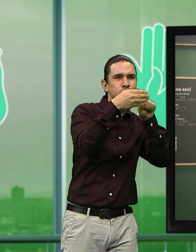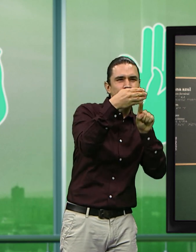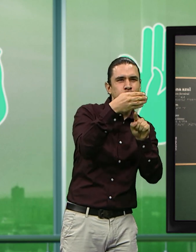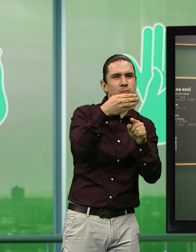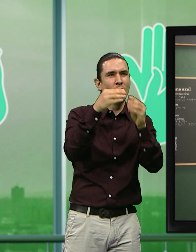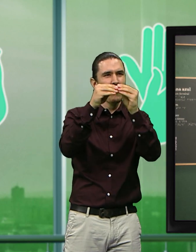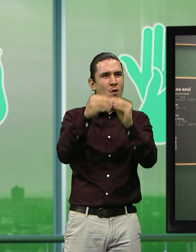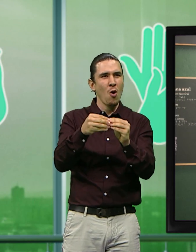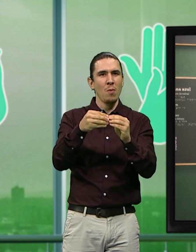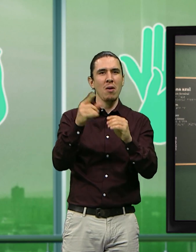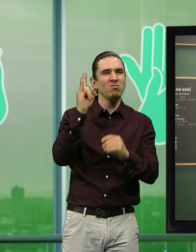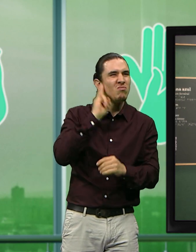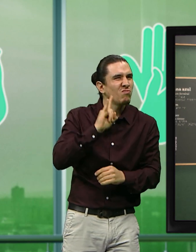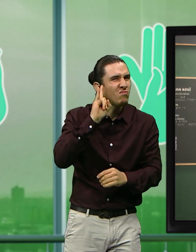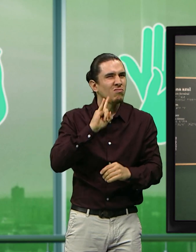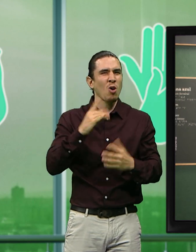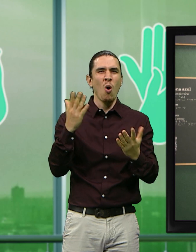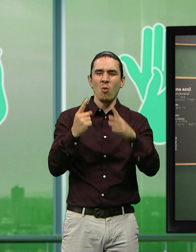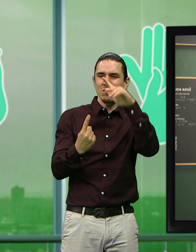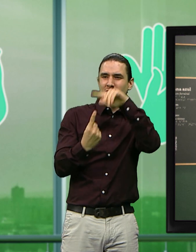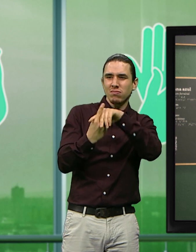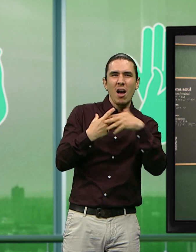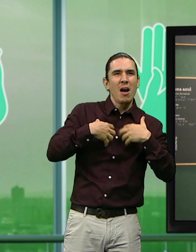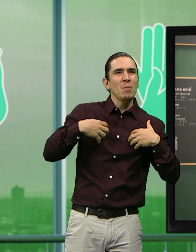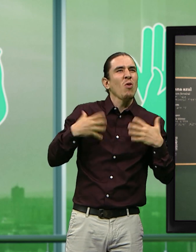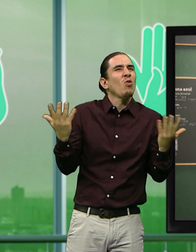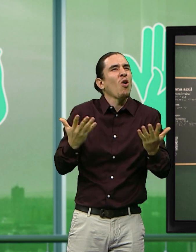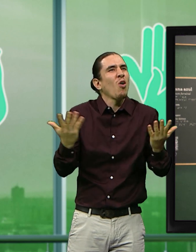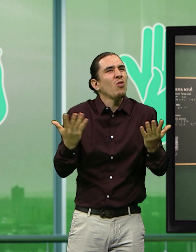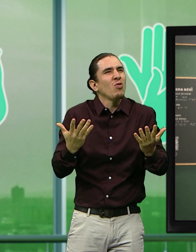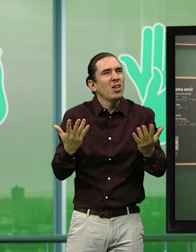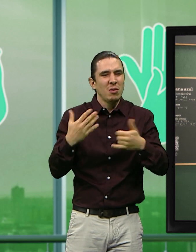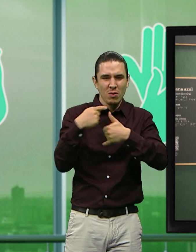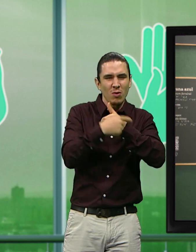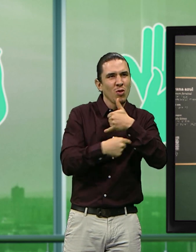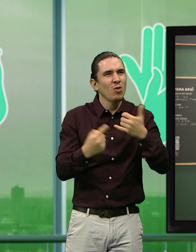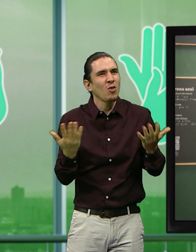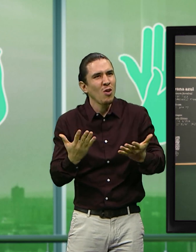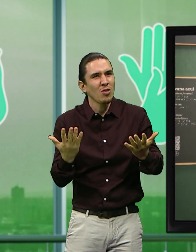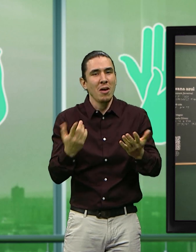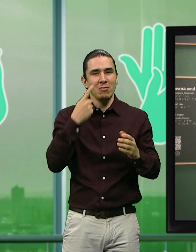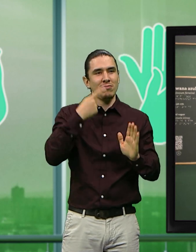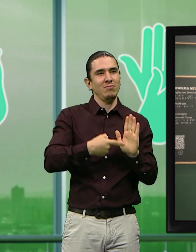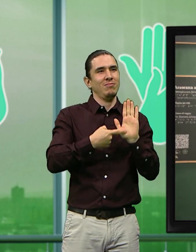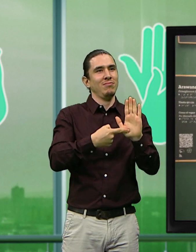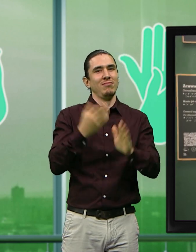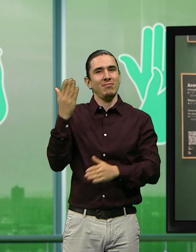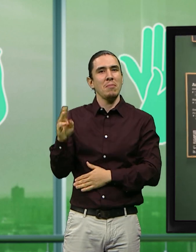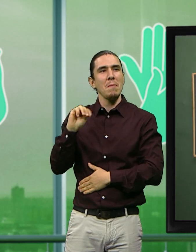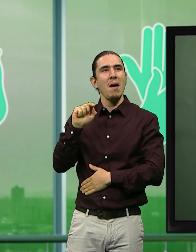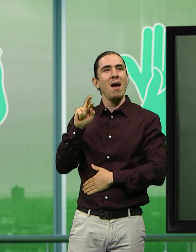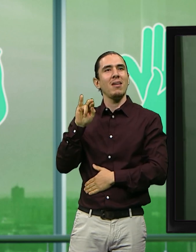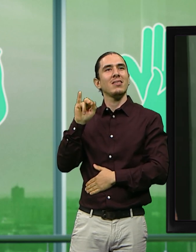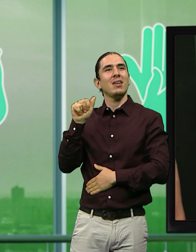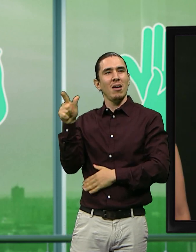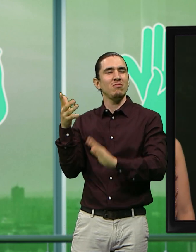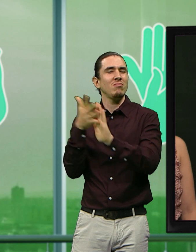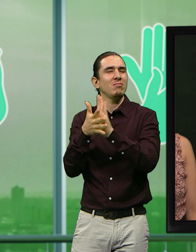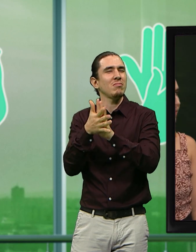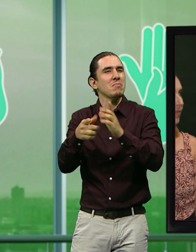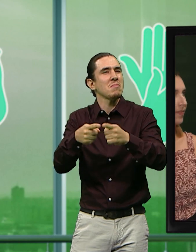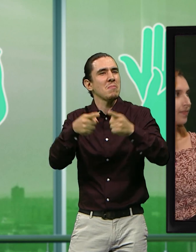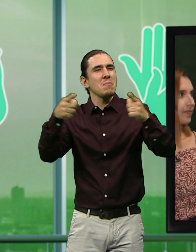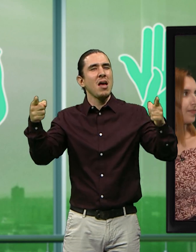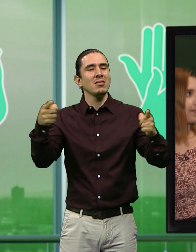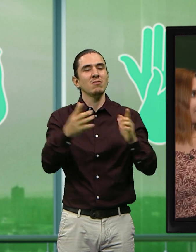peces, los sonidos y de dónde vienen estos animales. Para esto tenemos a María Antonia Soto. Ya nos va a contar un poquito más